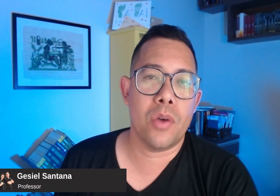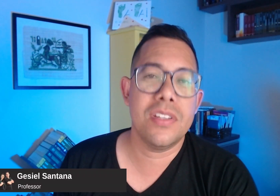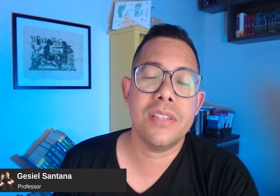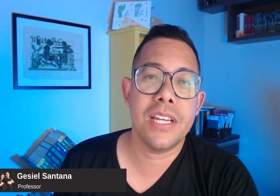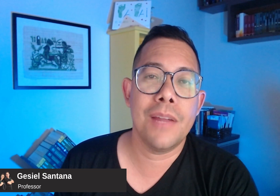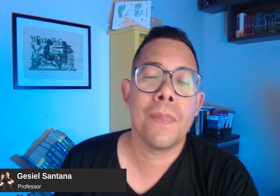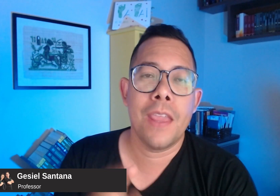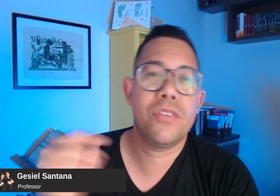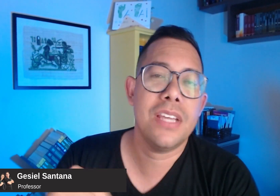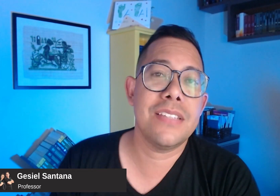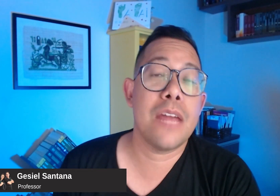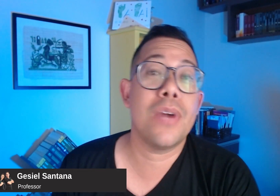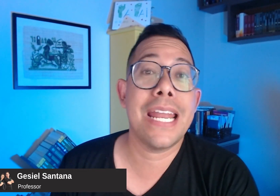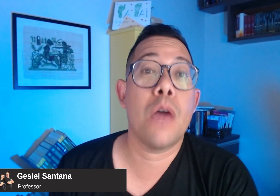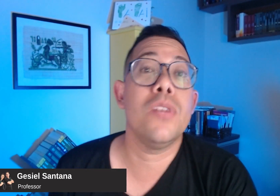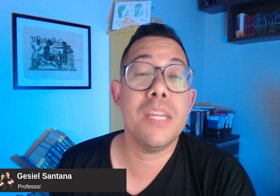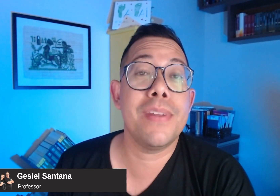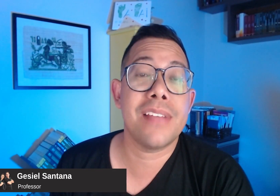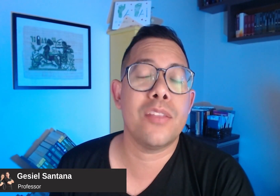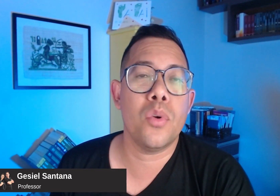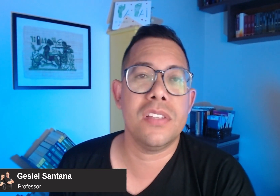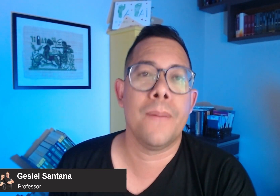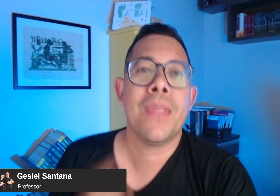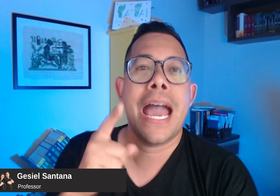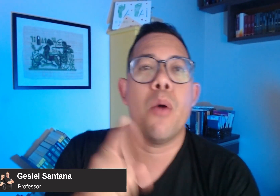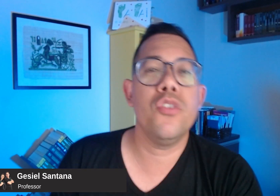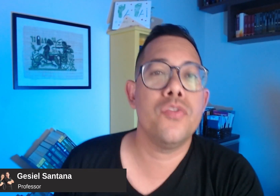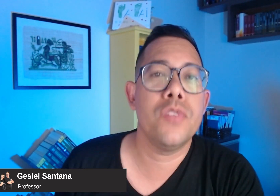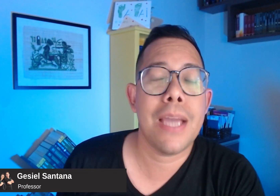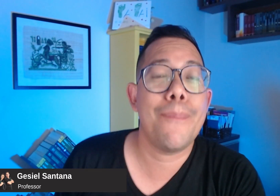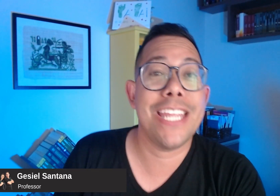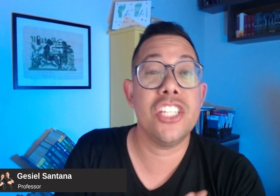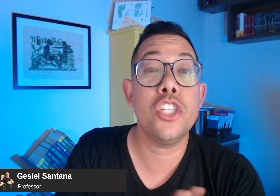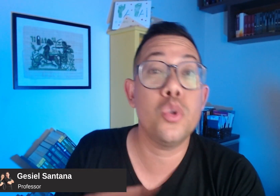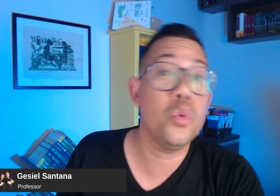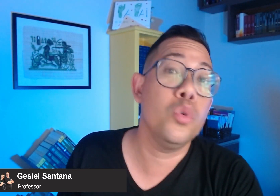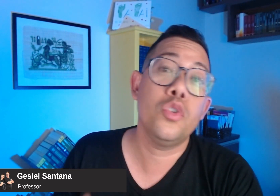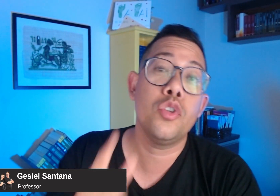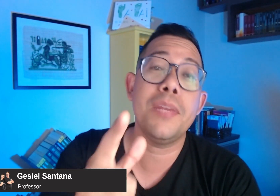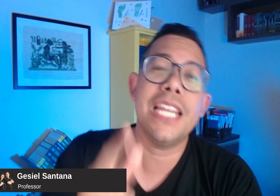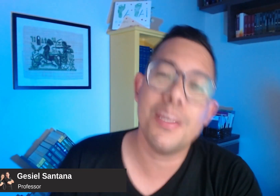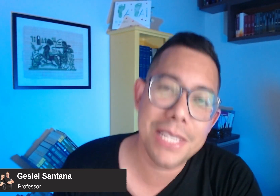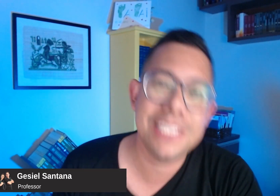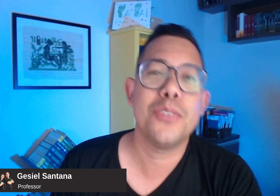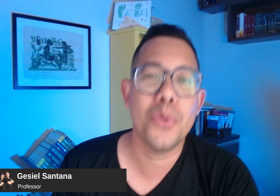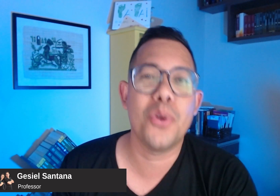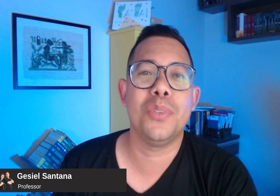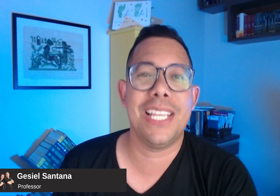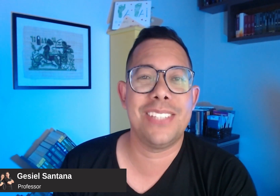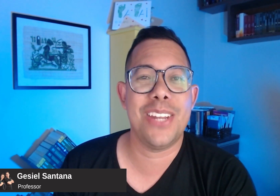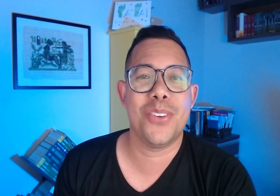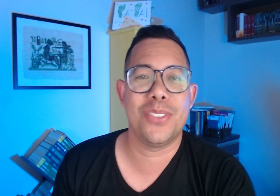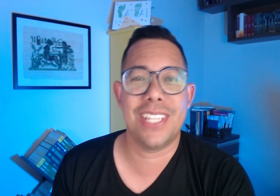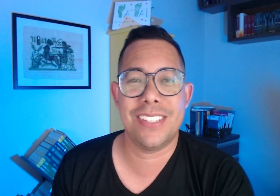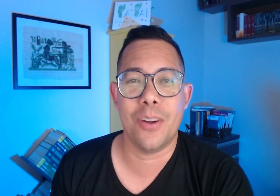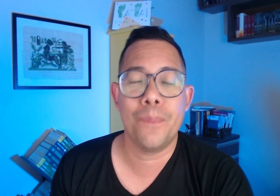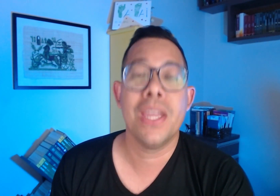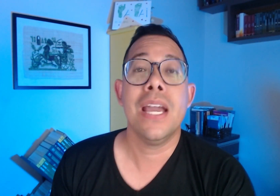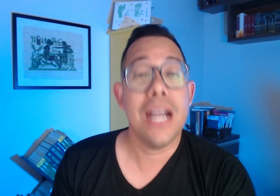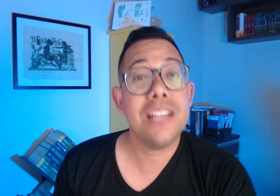Santana e você está no canal Libras A2, onde você aprende tudo sobre Libras no contexto religioso cristão. Antes